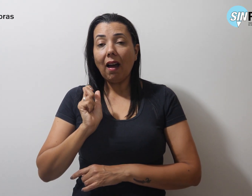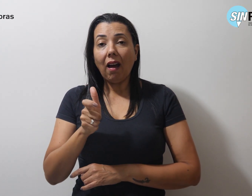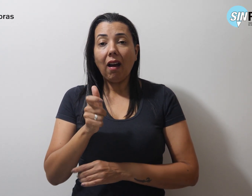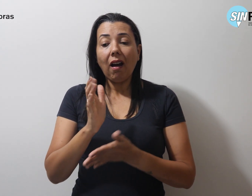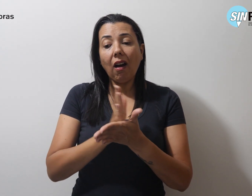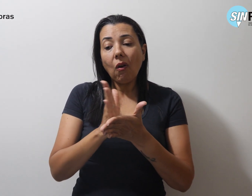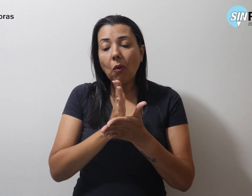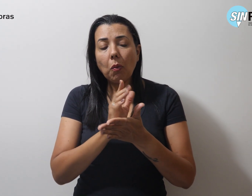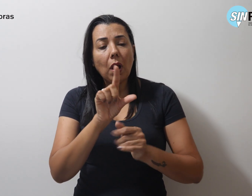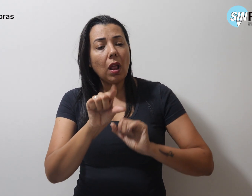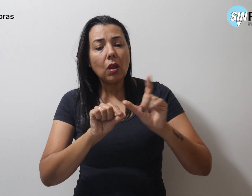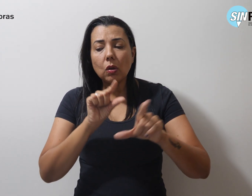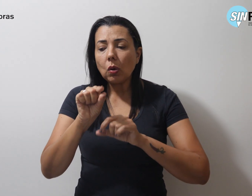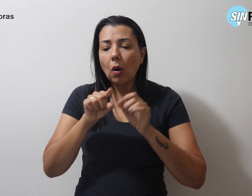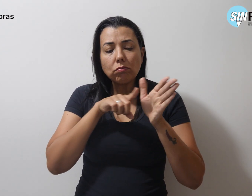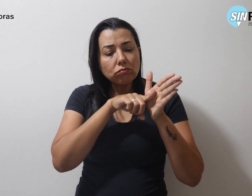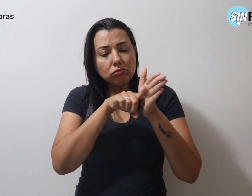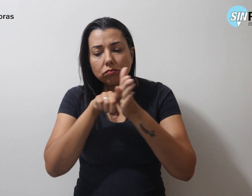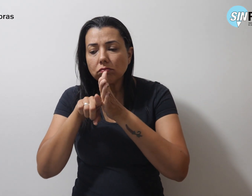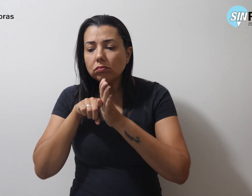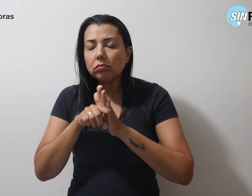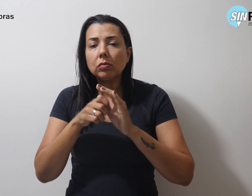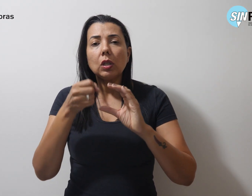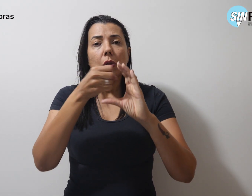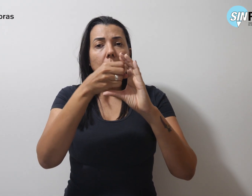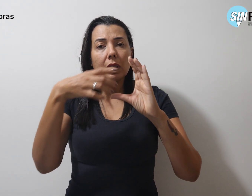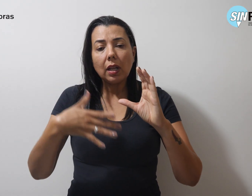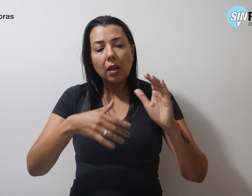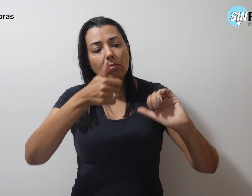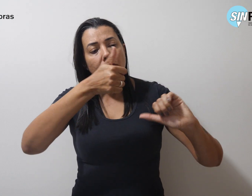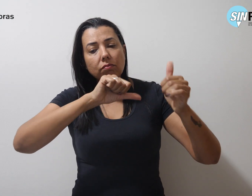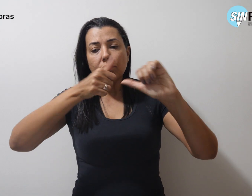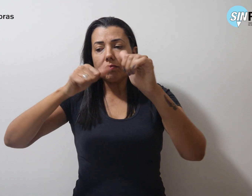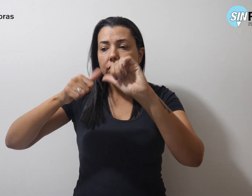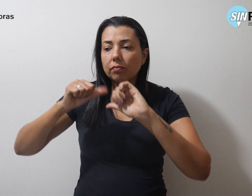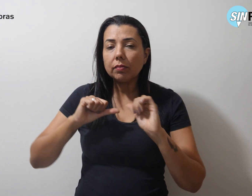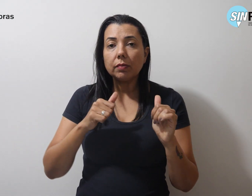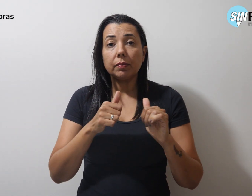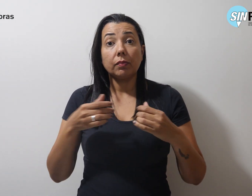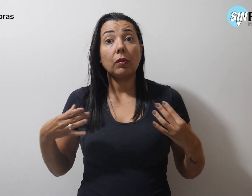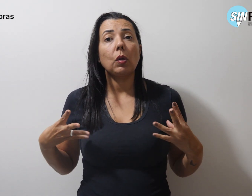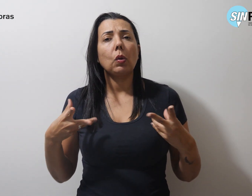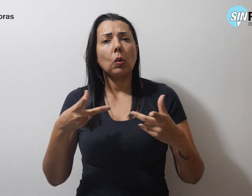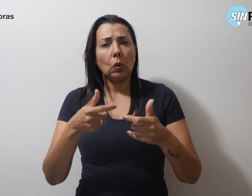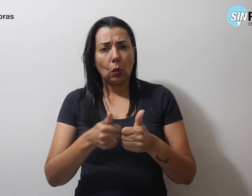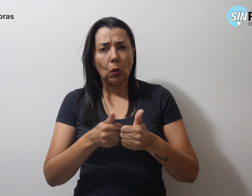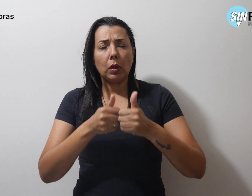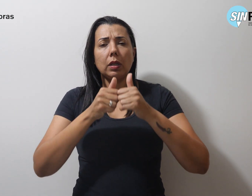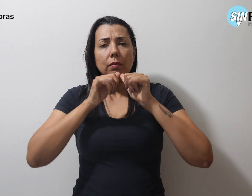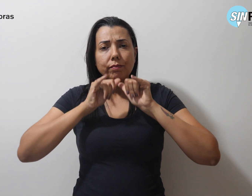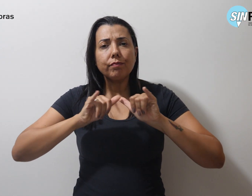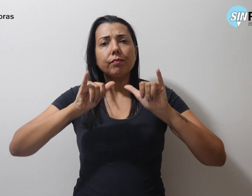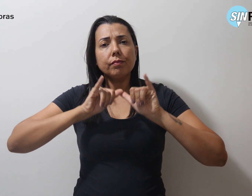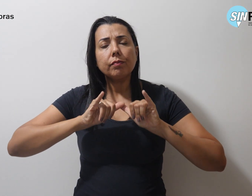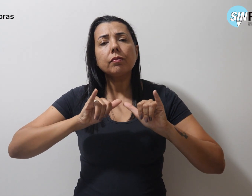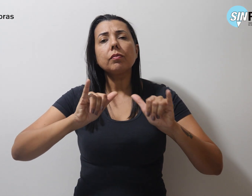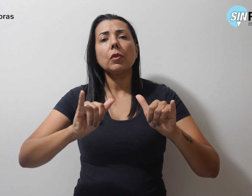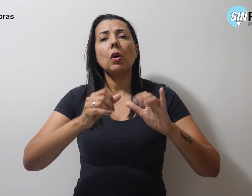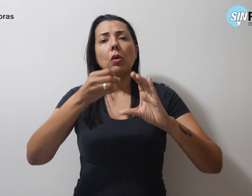itens analisados nos critérios de avaliação. Todas as informações sobre os critérios